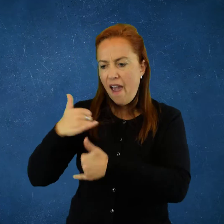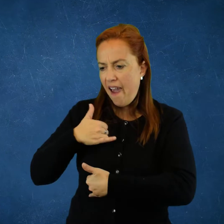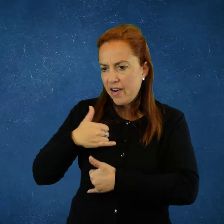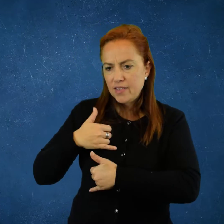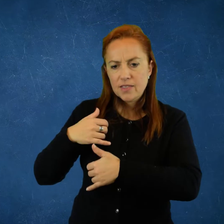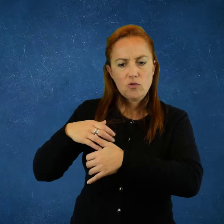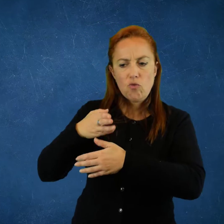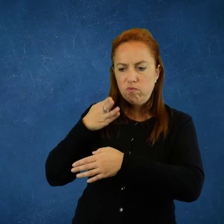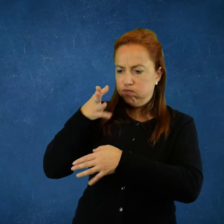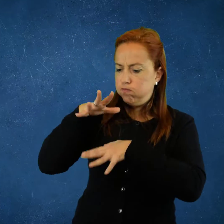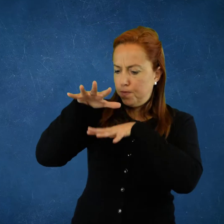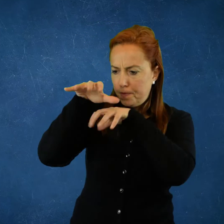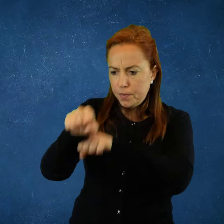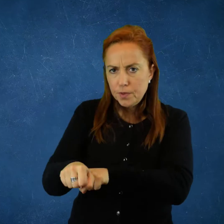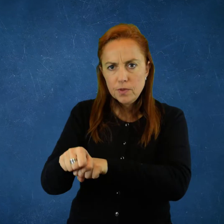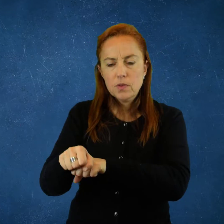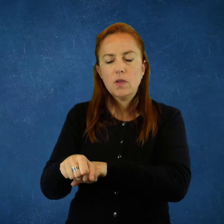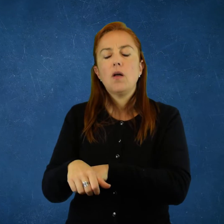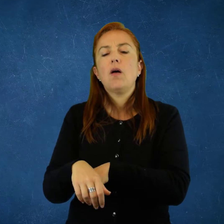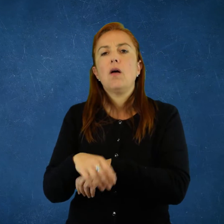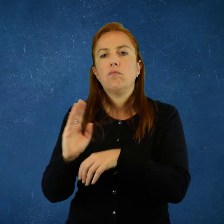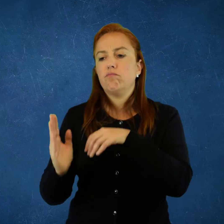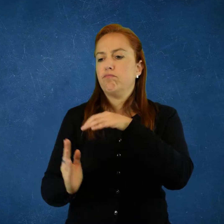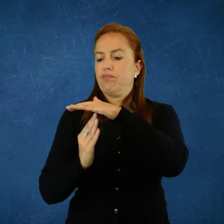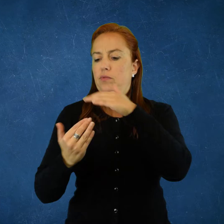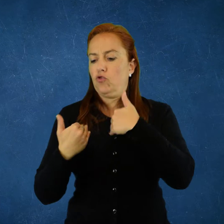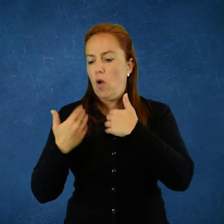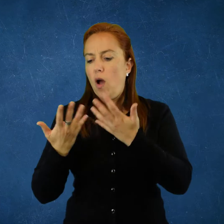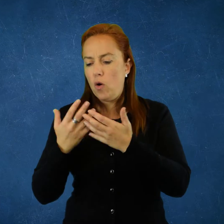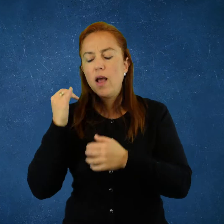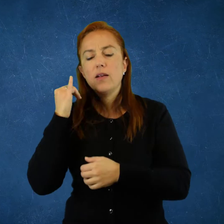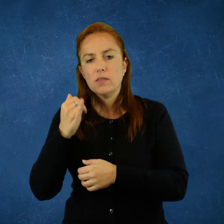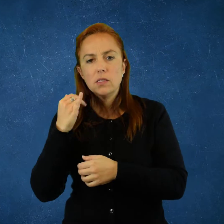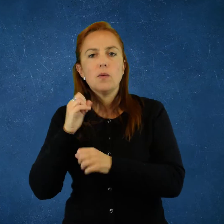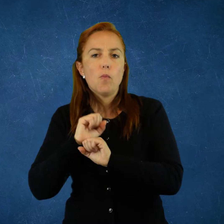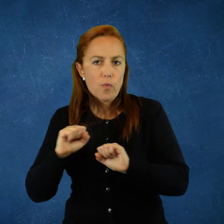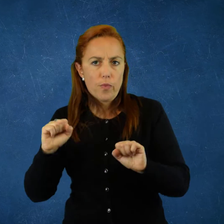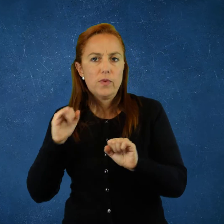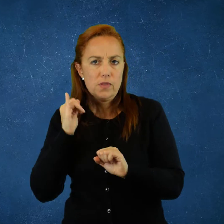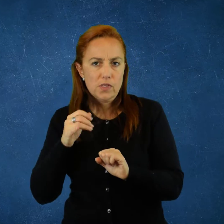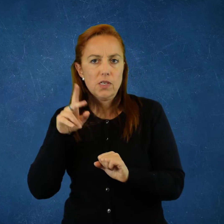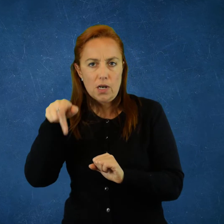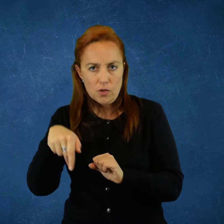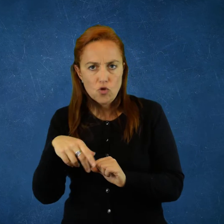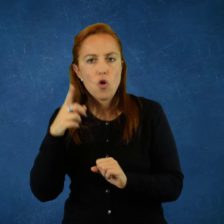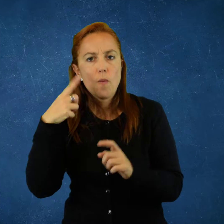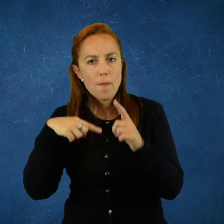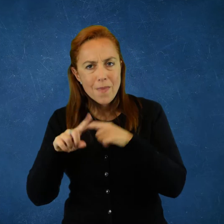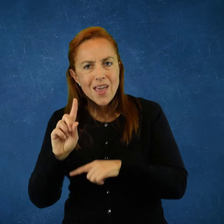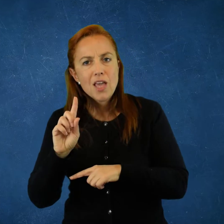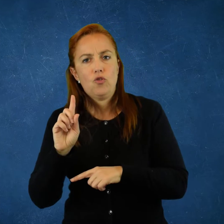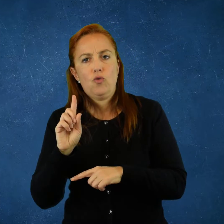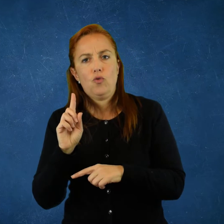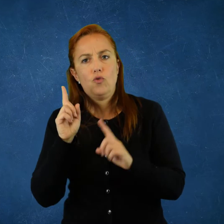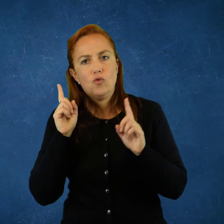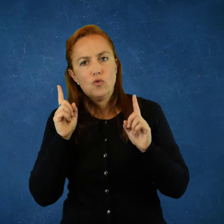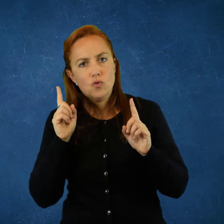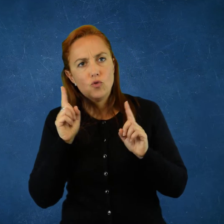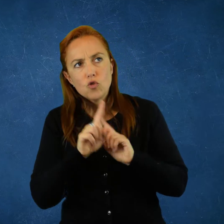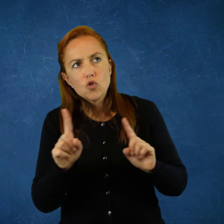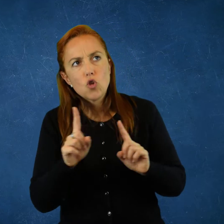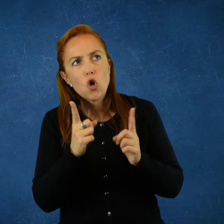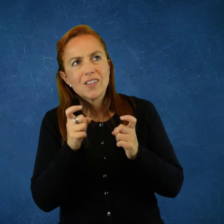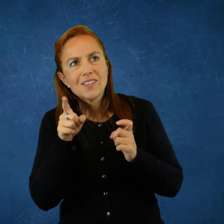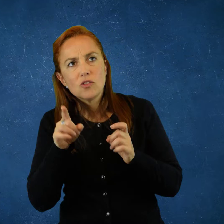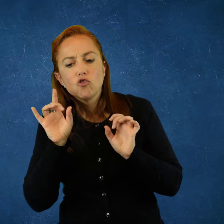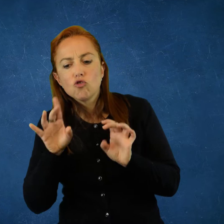en un territorio, se usan ejércitos, se hace dominio de él. Es cierto, puede tener conquista